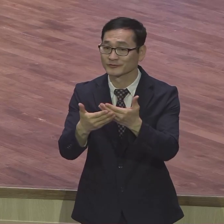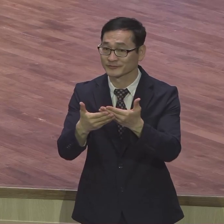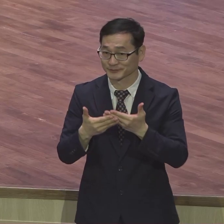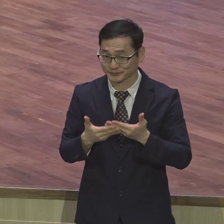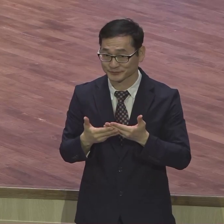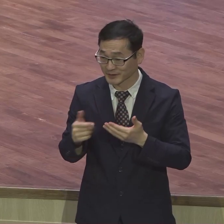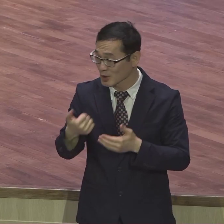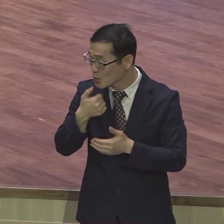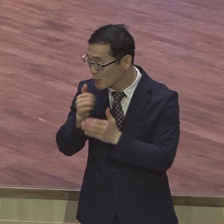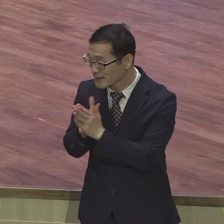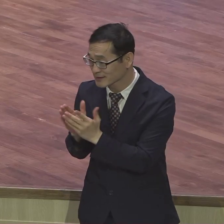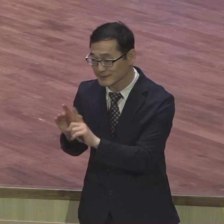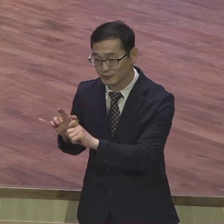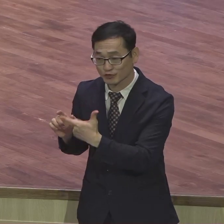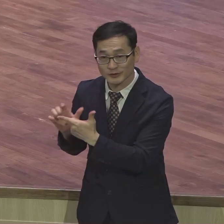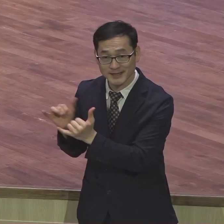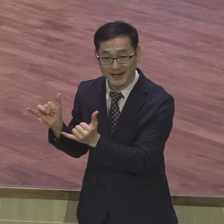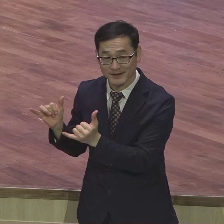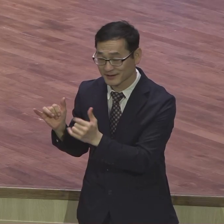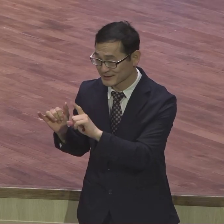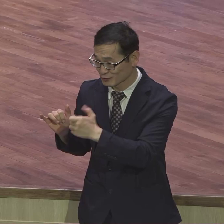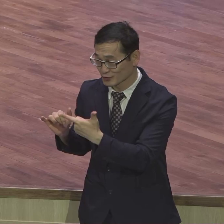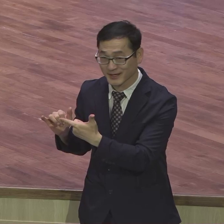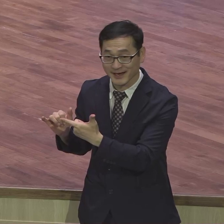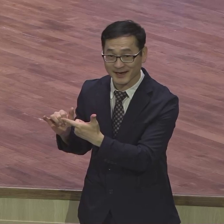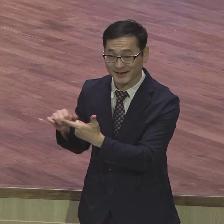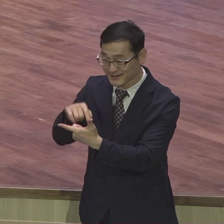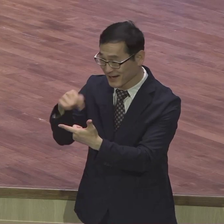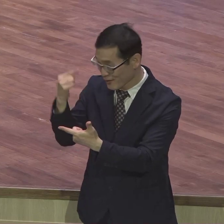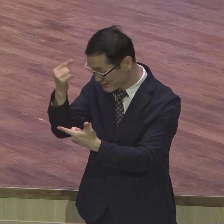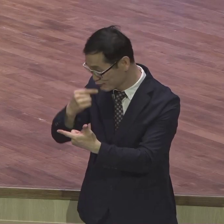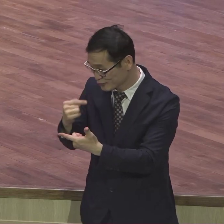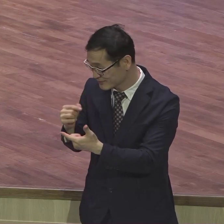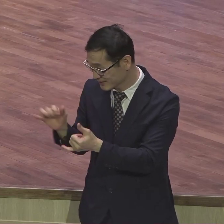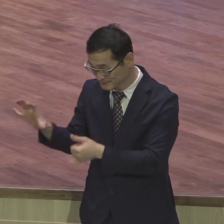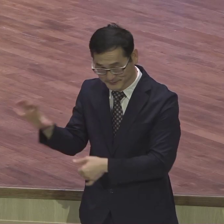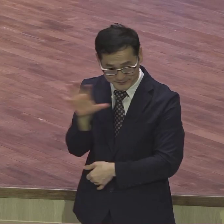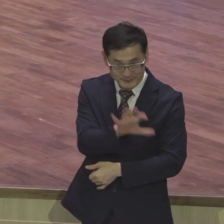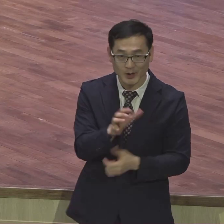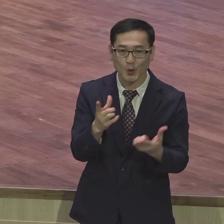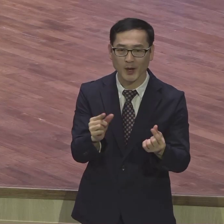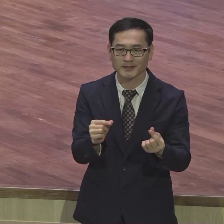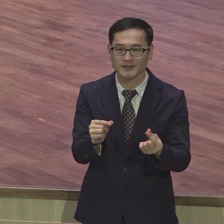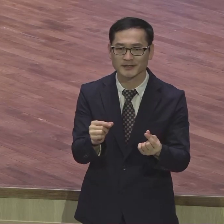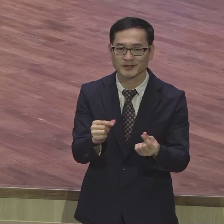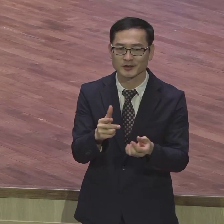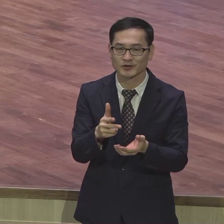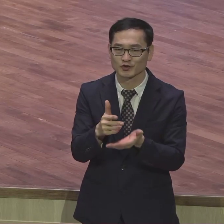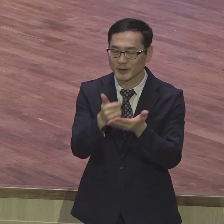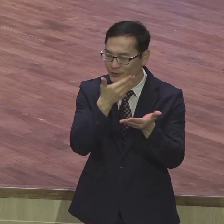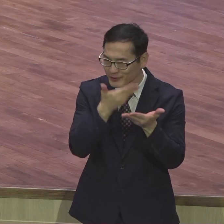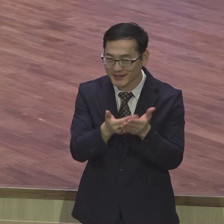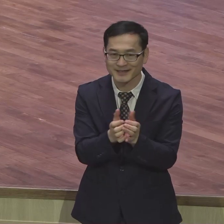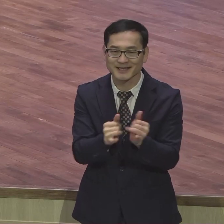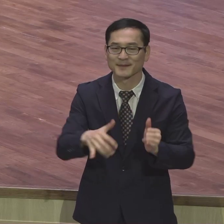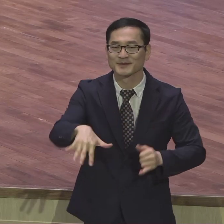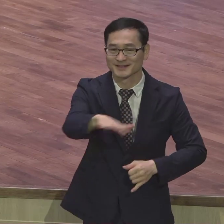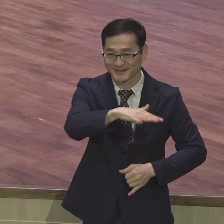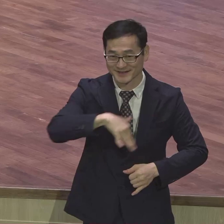인물들과 같은 이런 교육자들 우리 중직자들 보내주시고 우리 성들을 보내주신 거 진심으로